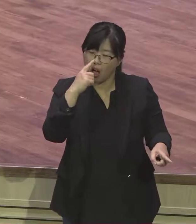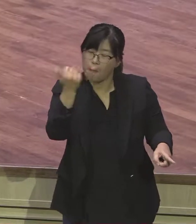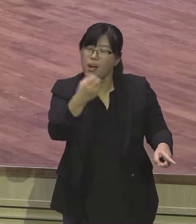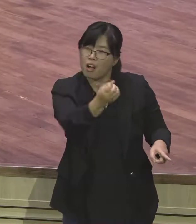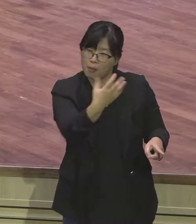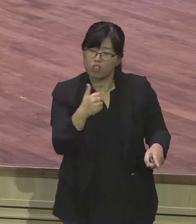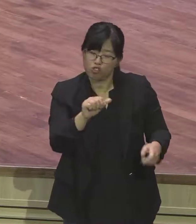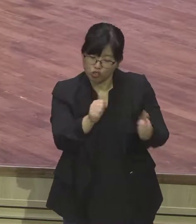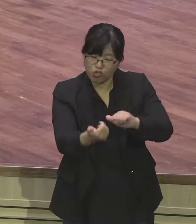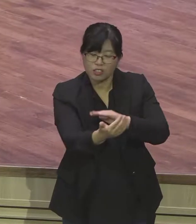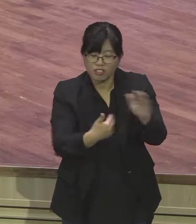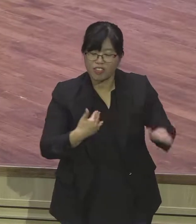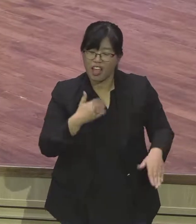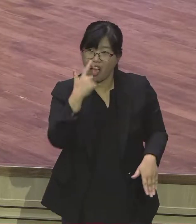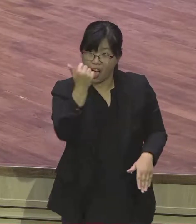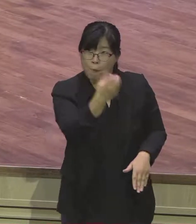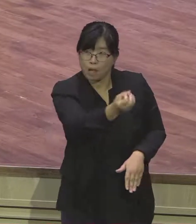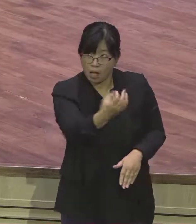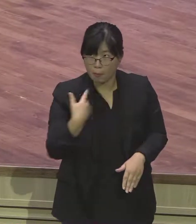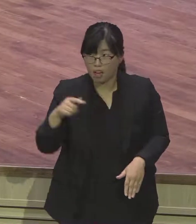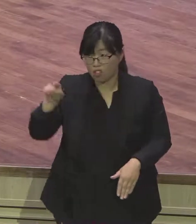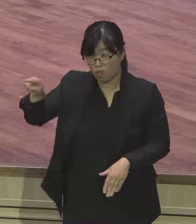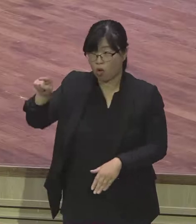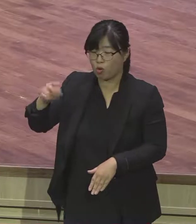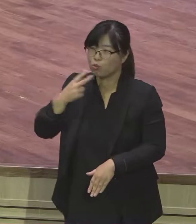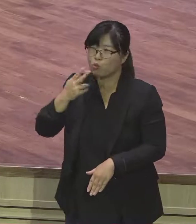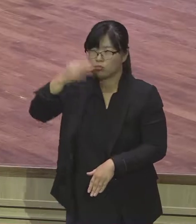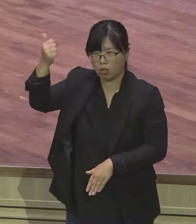과거의 삶에 잡혀있다는 겁니다